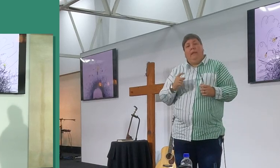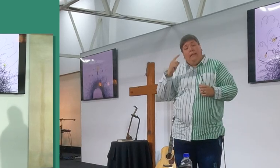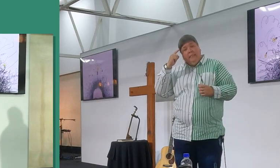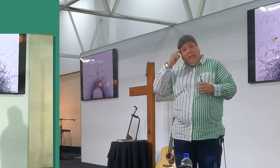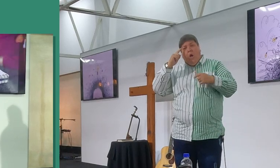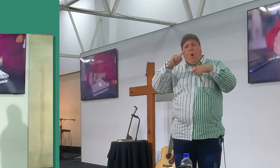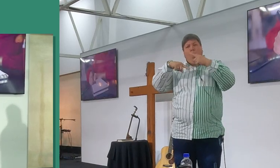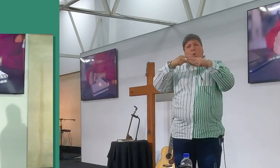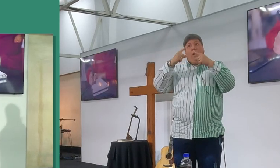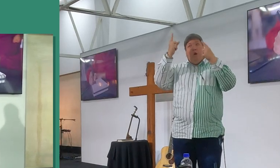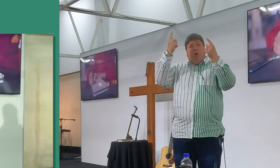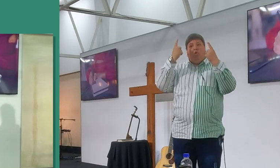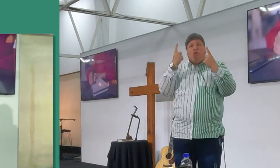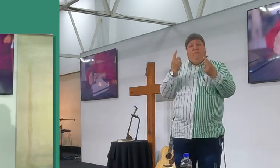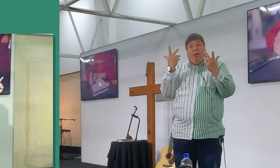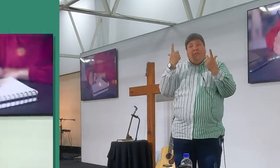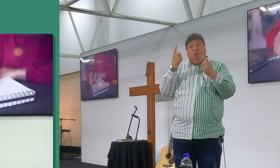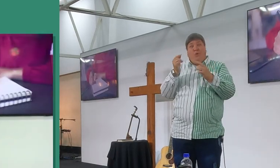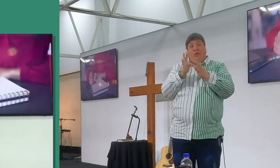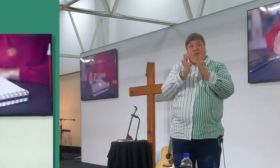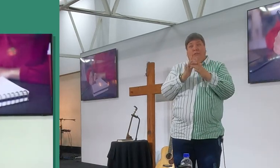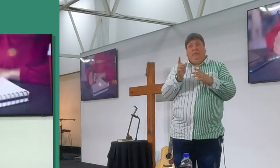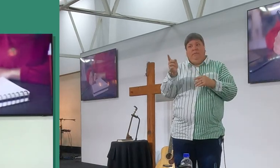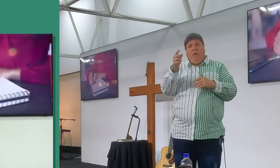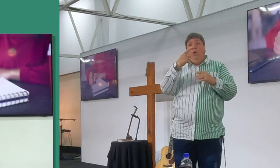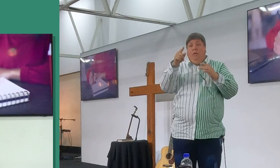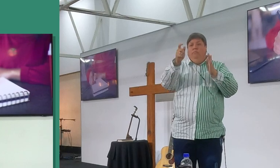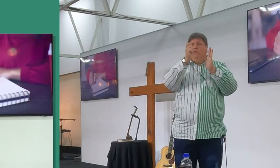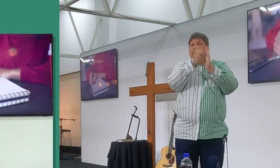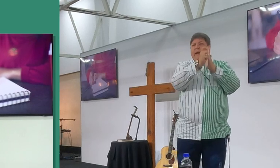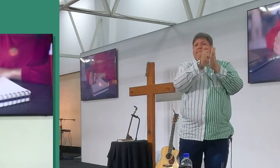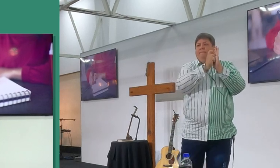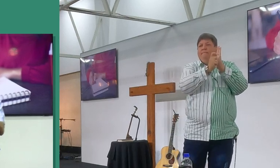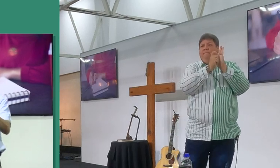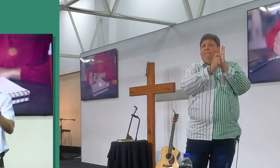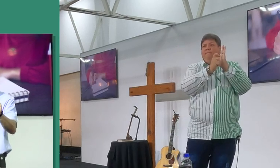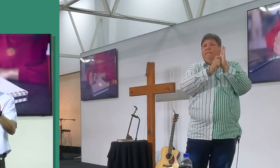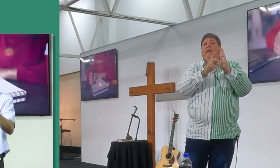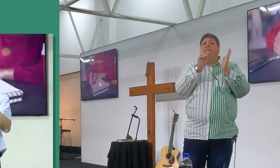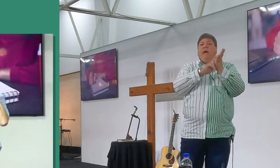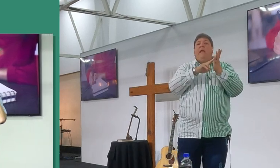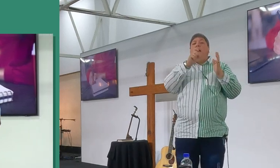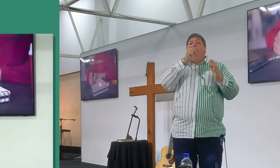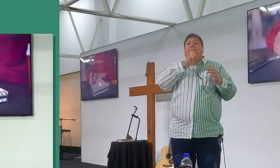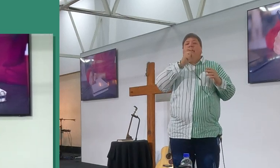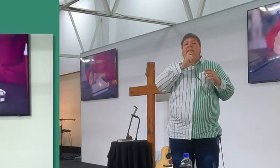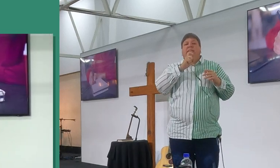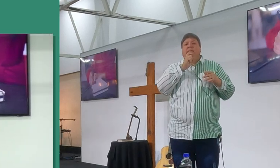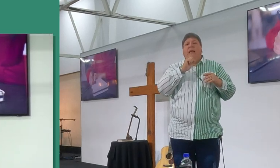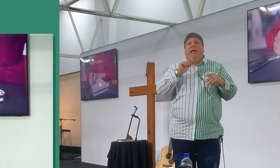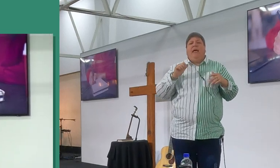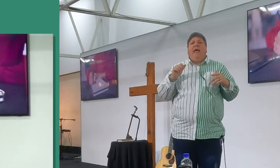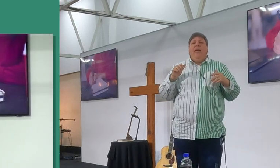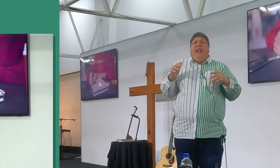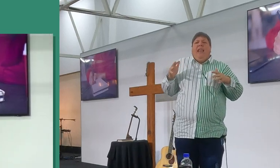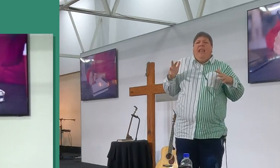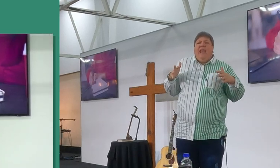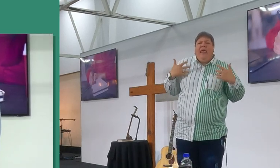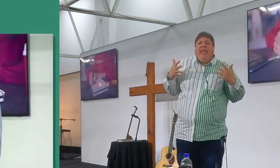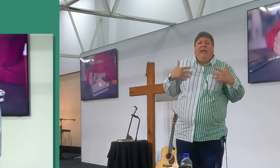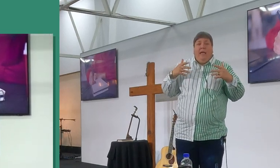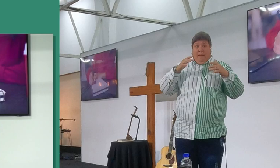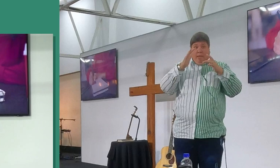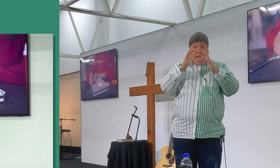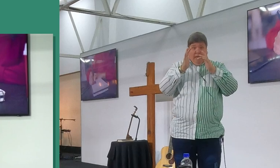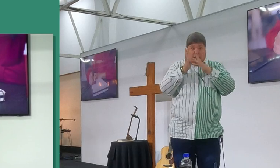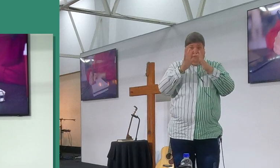en dit een gebed saak maak, en dan een lys maak, van al die mense, en al die dinge, wat die heren in jou leven geplaas het,